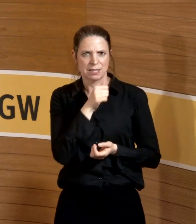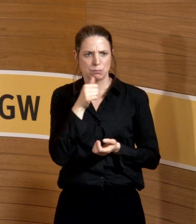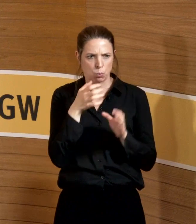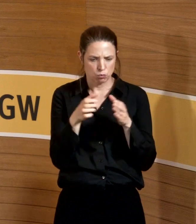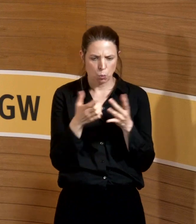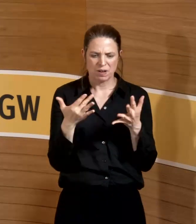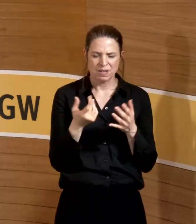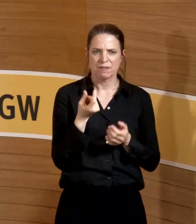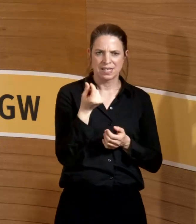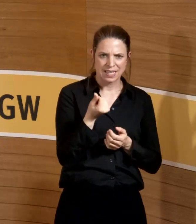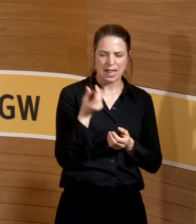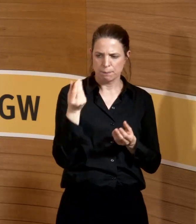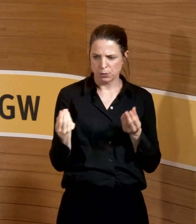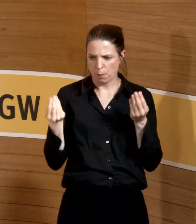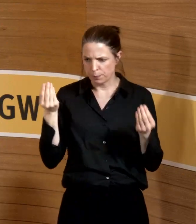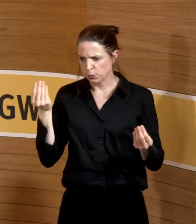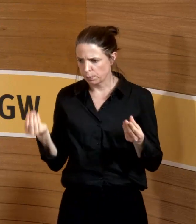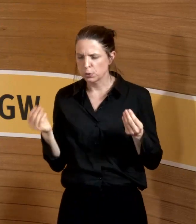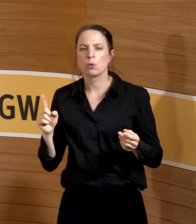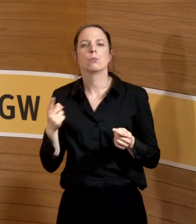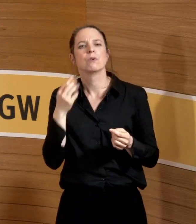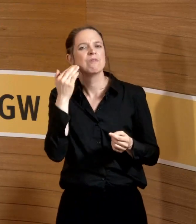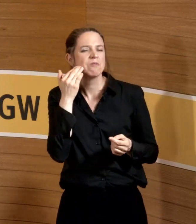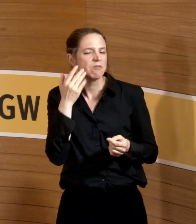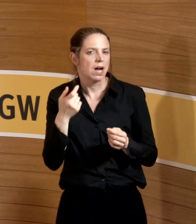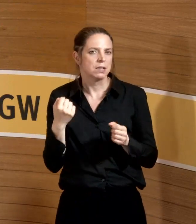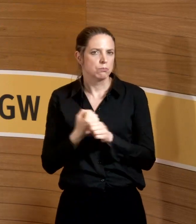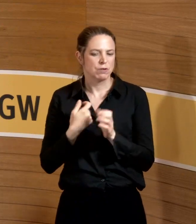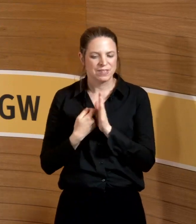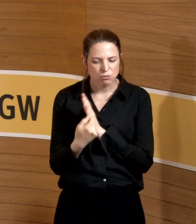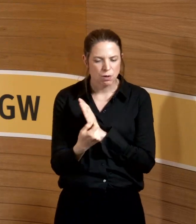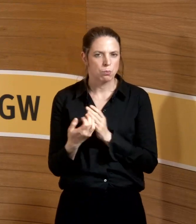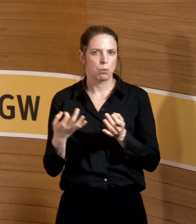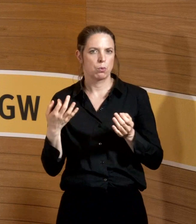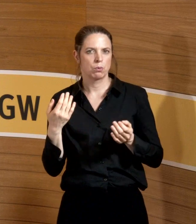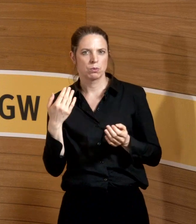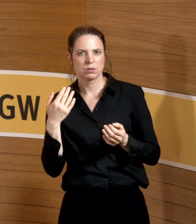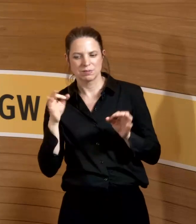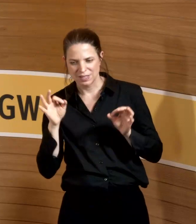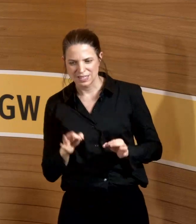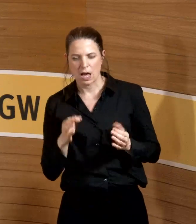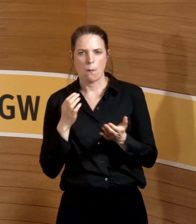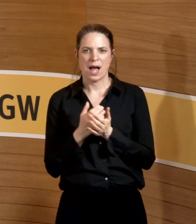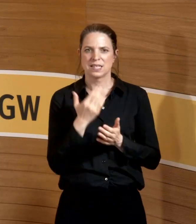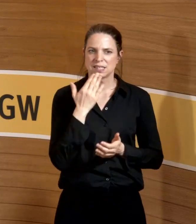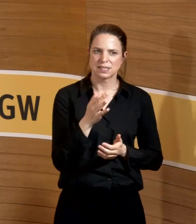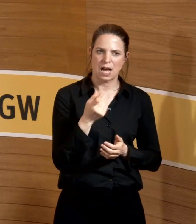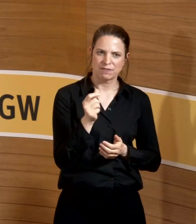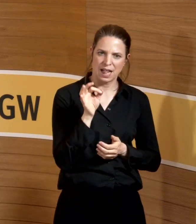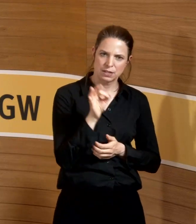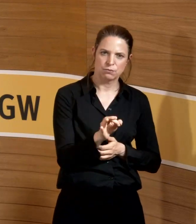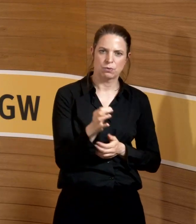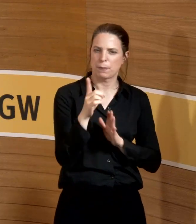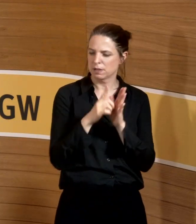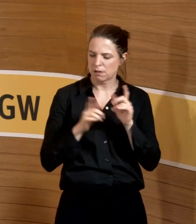wie viel Gelder zu welchen Beschäftigungsverboten gehen, damit man einfach mal einen Status Quo recherchieren könnte. Da gibt es keine Daten.